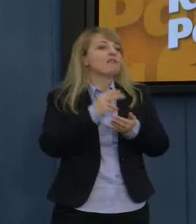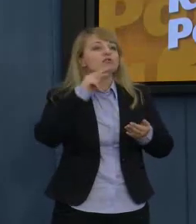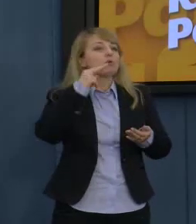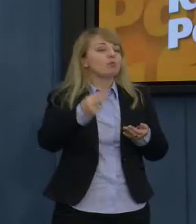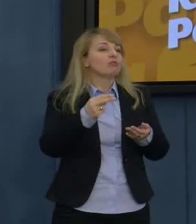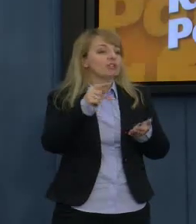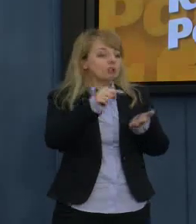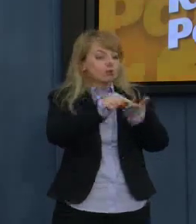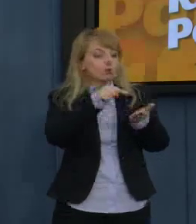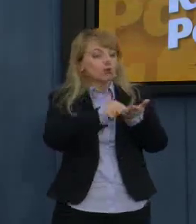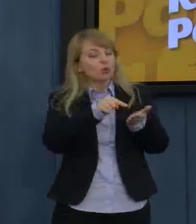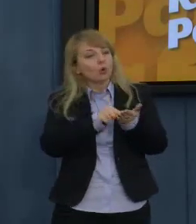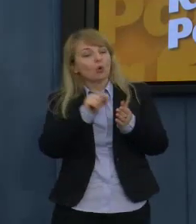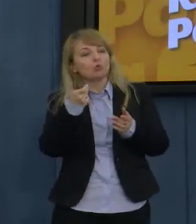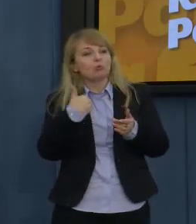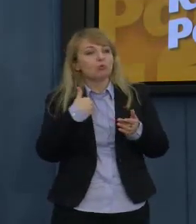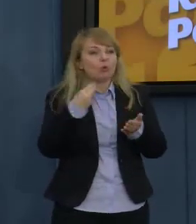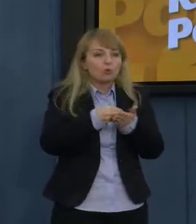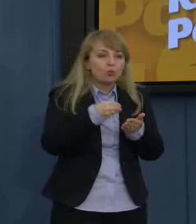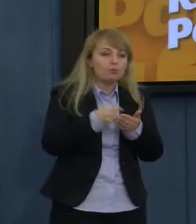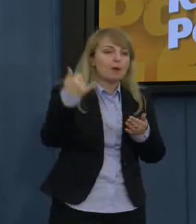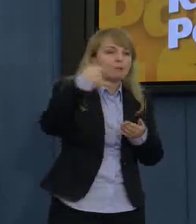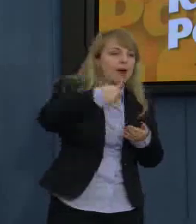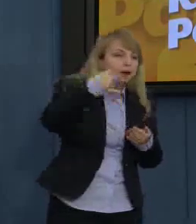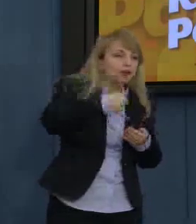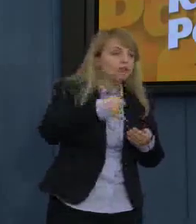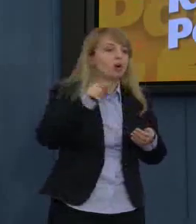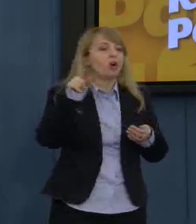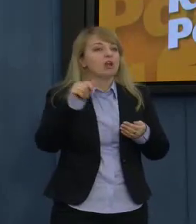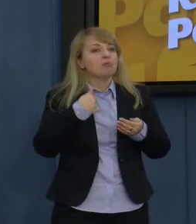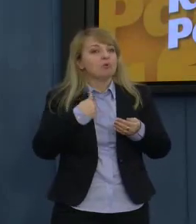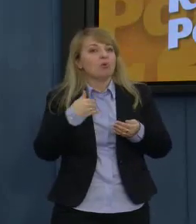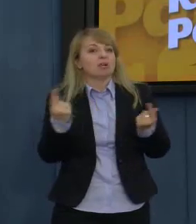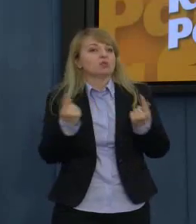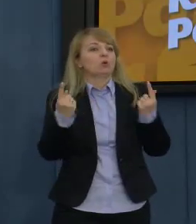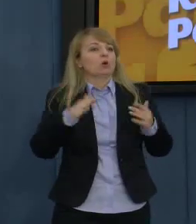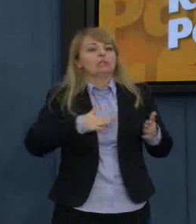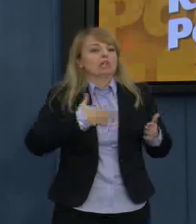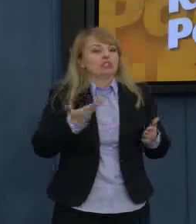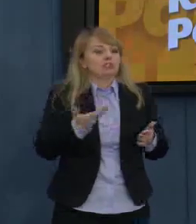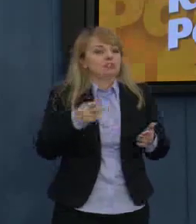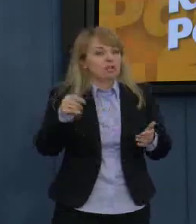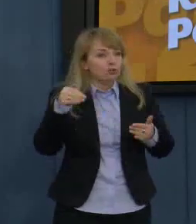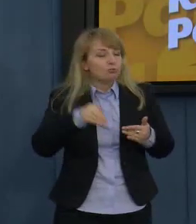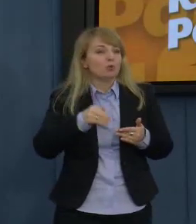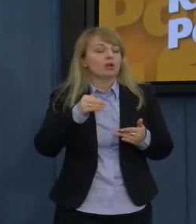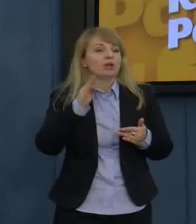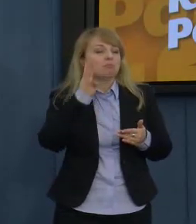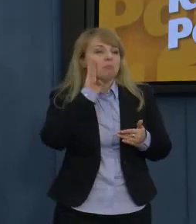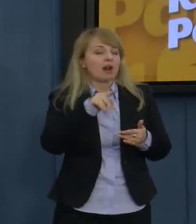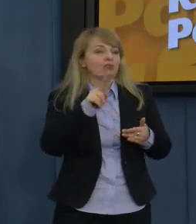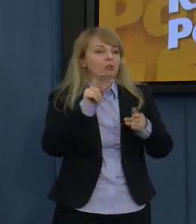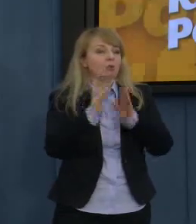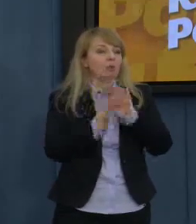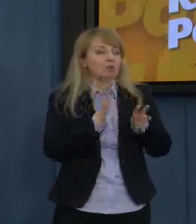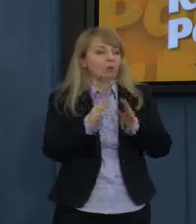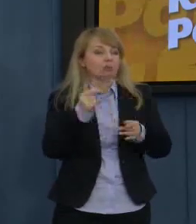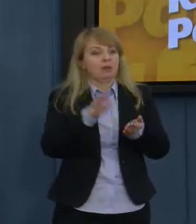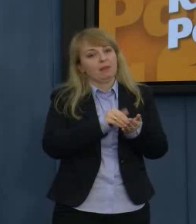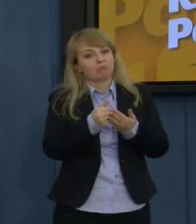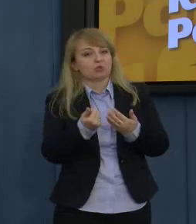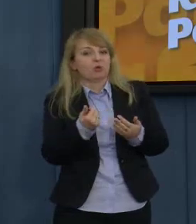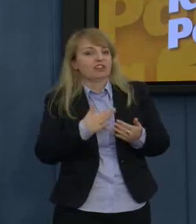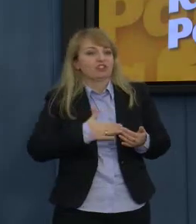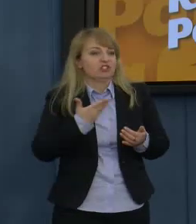akurat transakcja na tejże stacji benzynowej była szczególna, była niezwykła pod jakimś kątem, bo rzeczywiście coś było podejrzanego, na przykład cena.